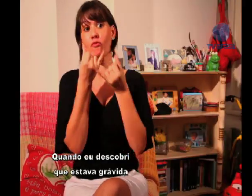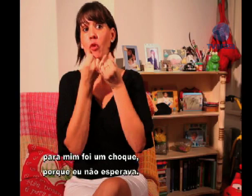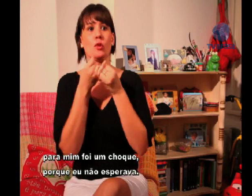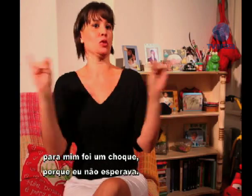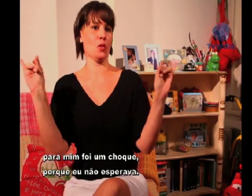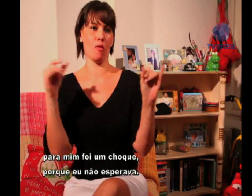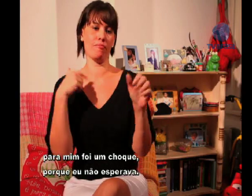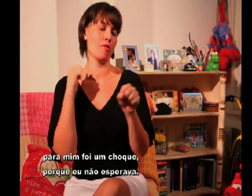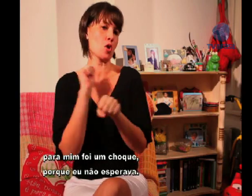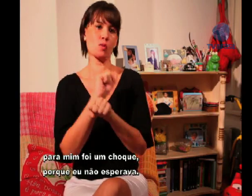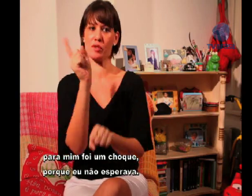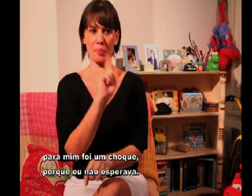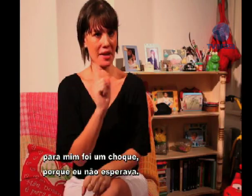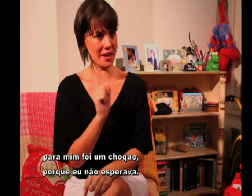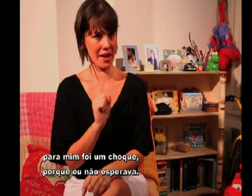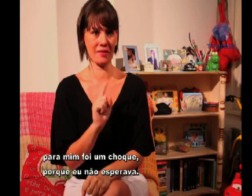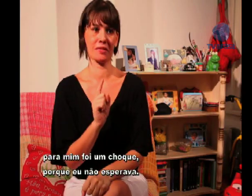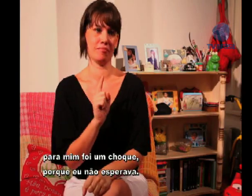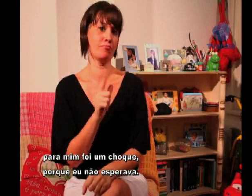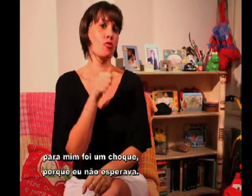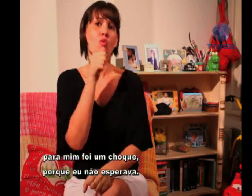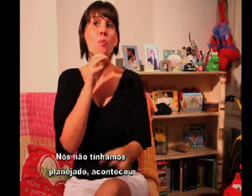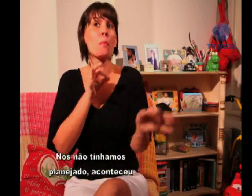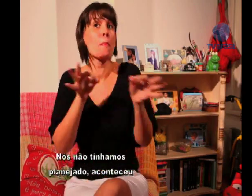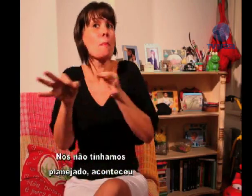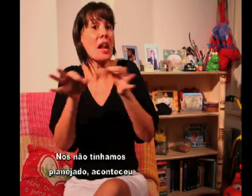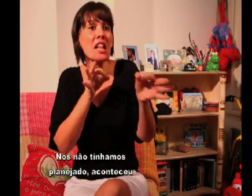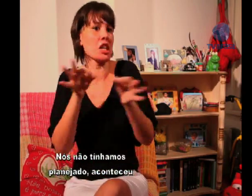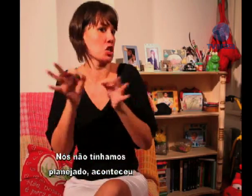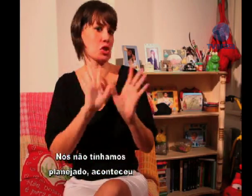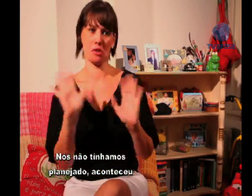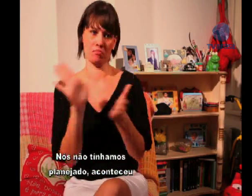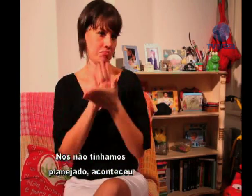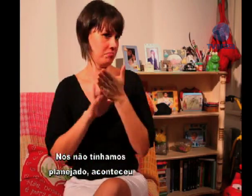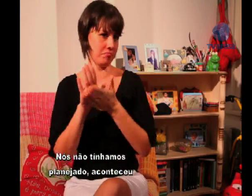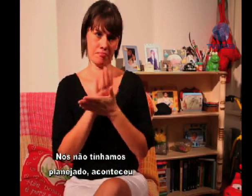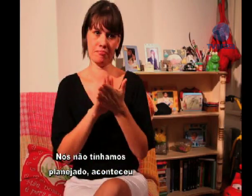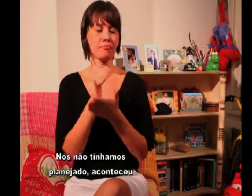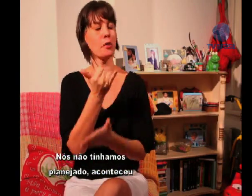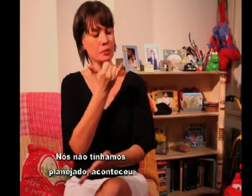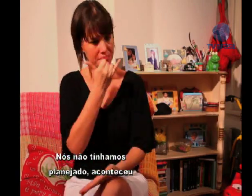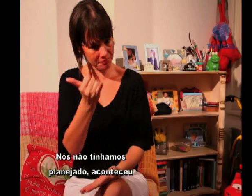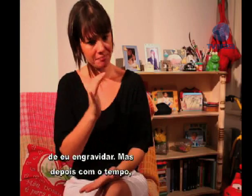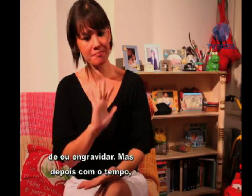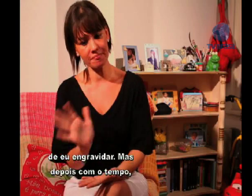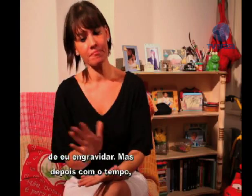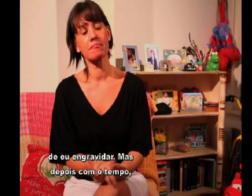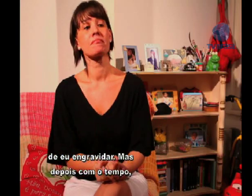para mim foi um choque, porque eu não esperava. Nós não tínhamos planejado, aconteceu, de eu engravidar.